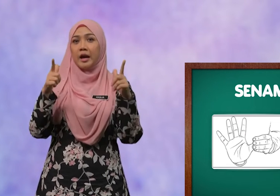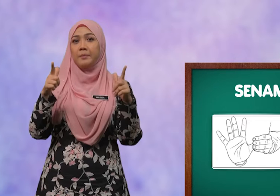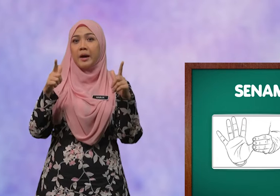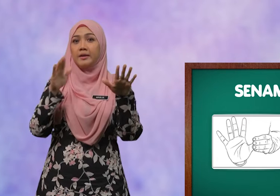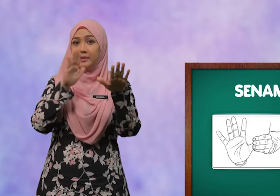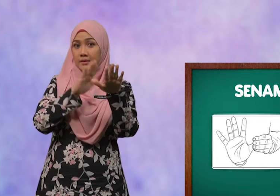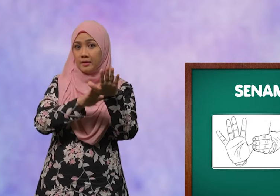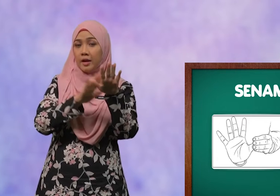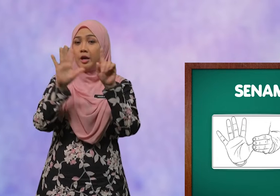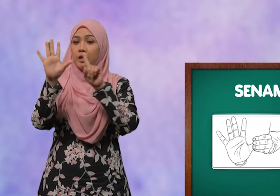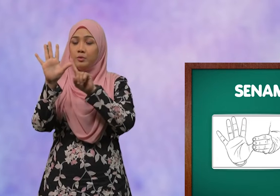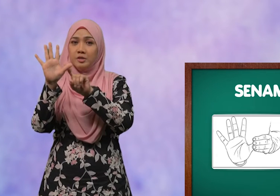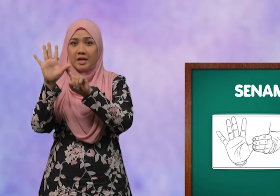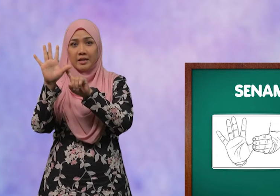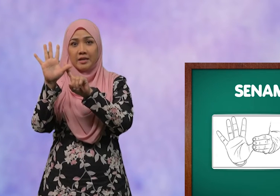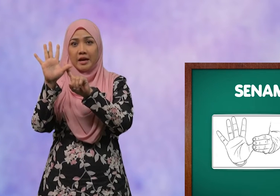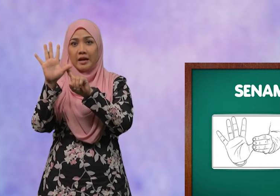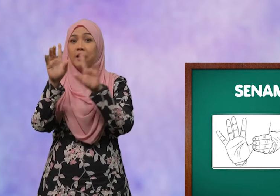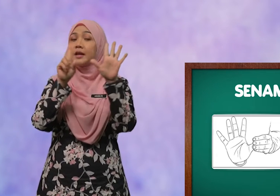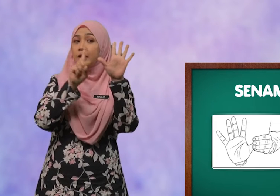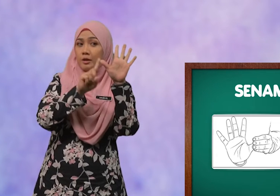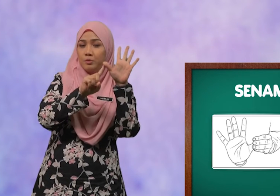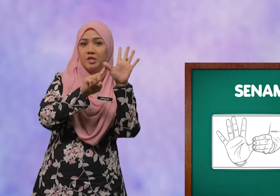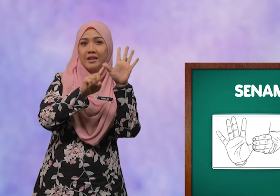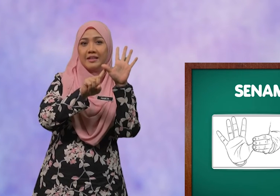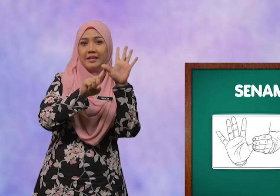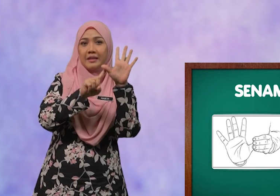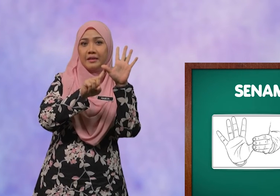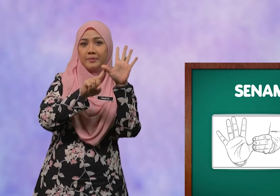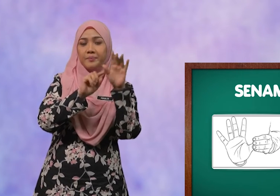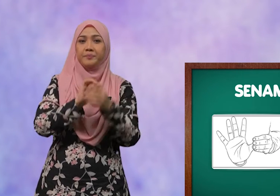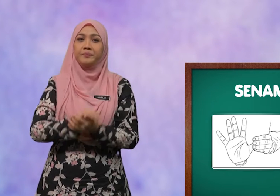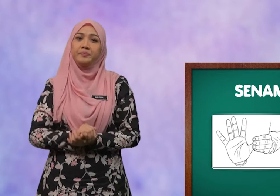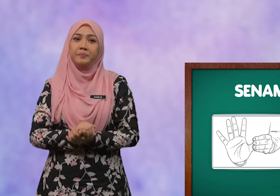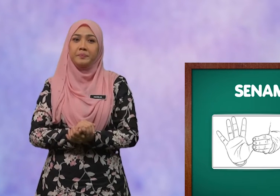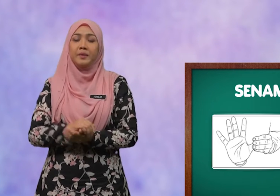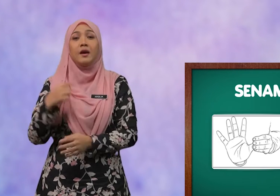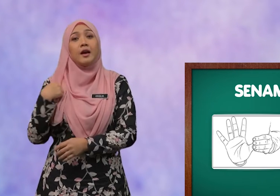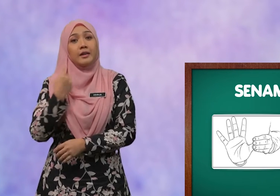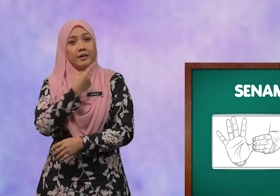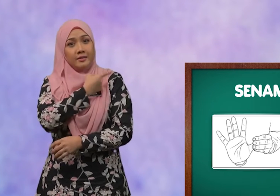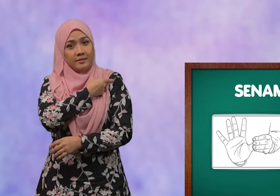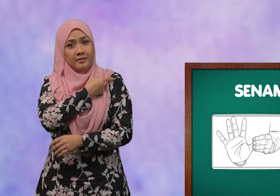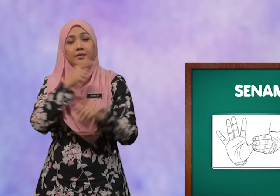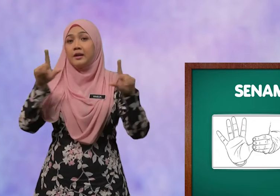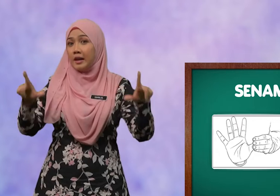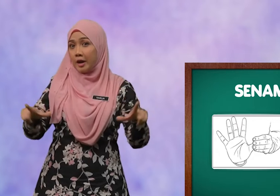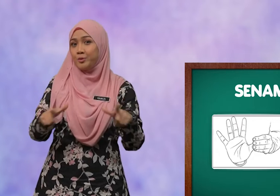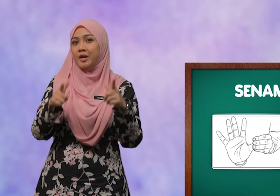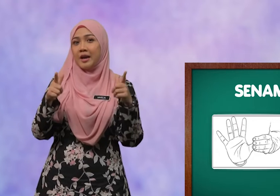pada ibu jari kanan dan ibu jari kiri Kita lakukan